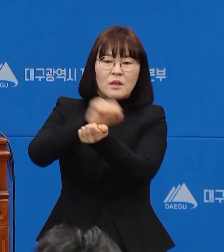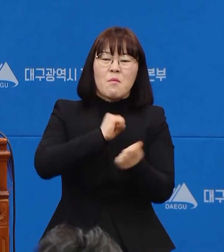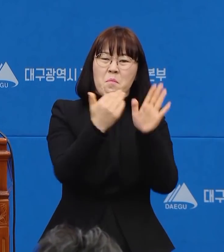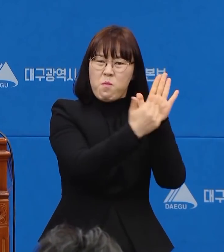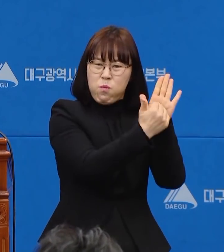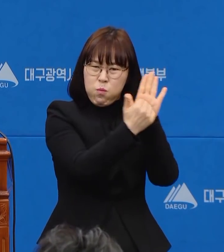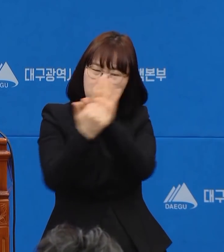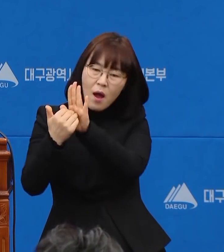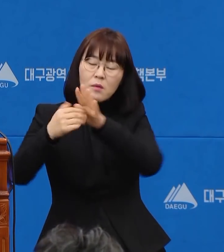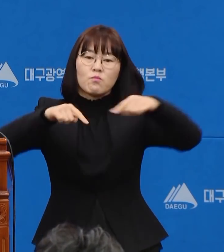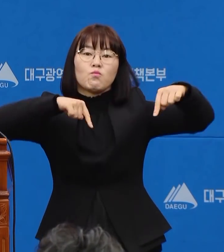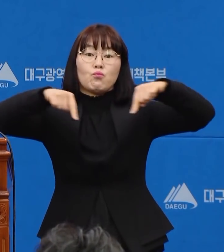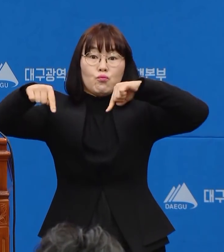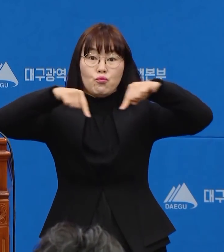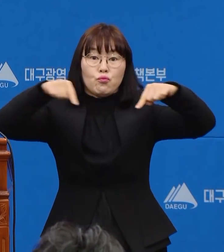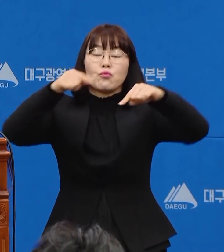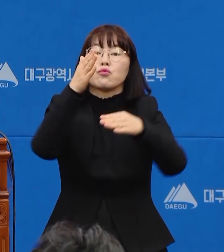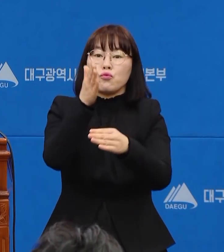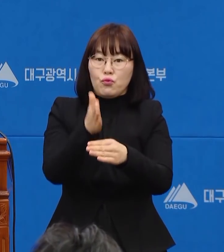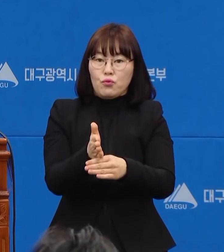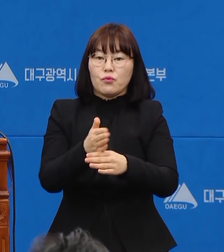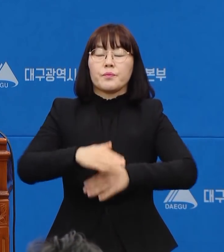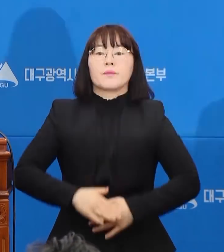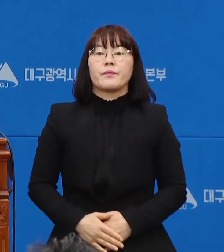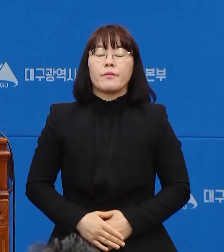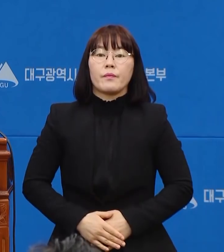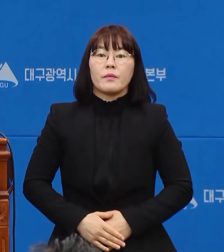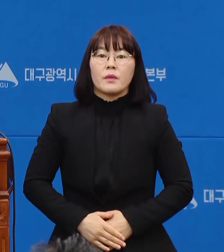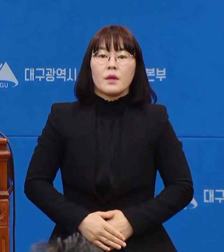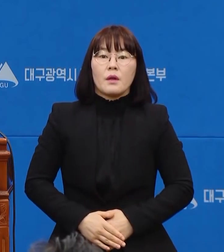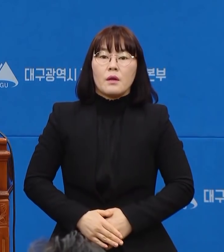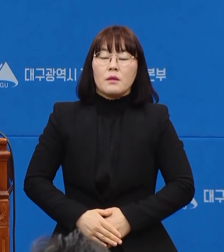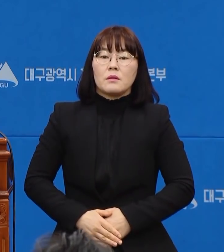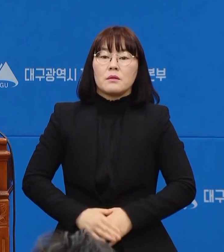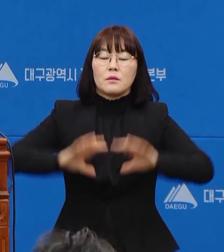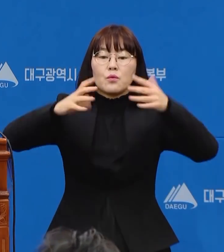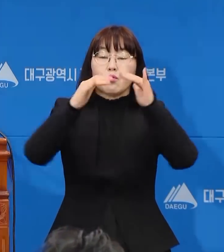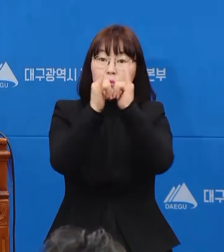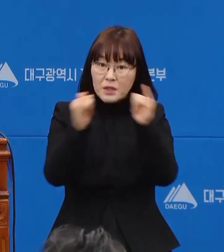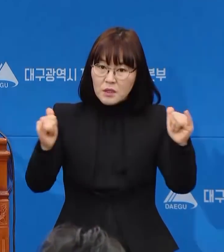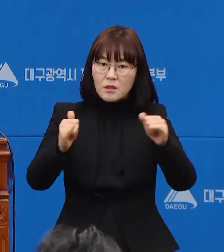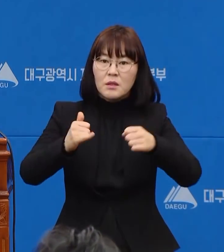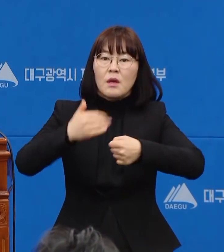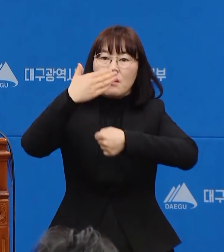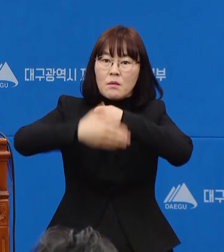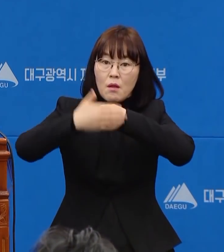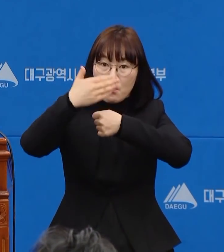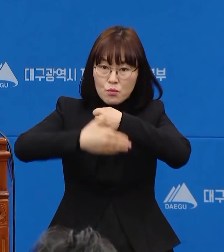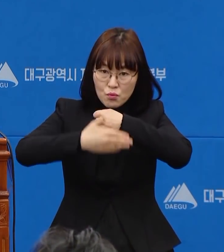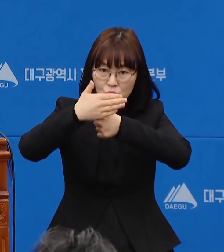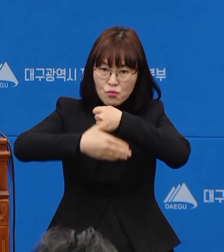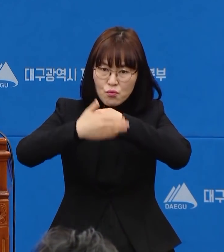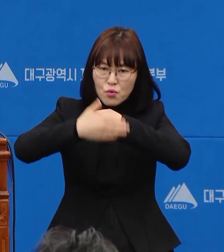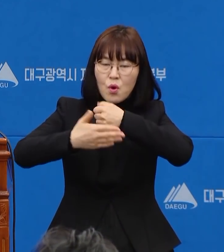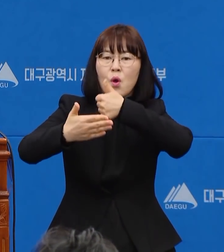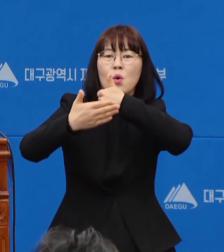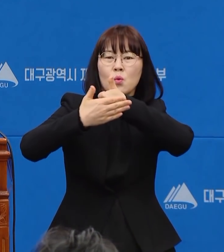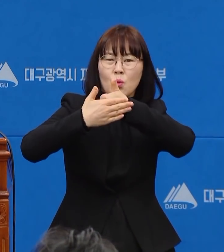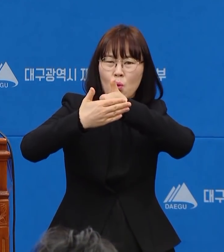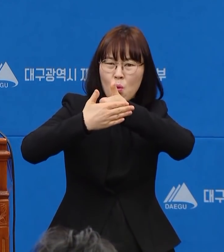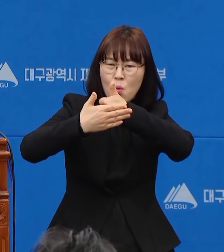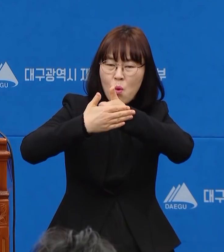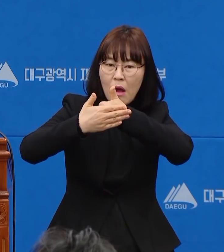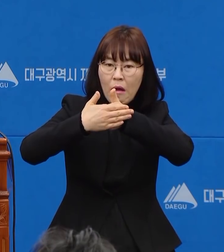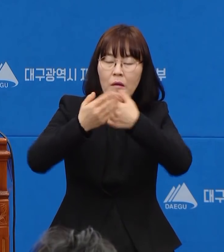진두지휘하고 계십니다. 또 전 국민이 대구를 지켜보시면서 함께하지 못해